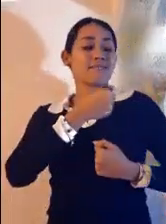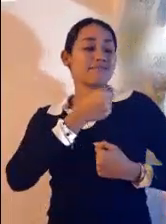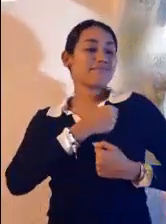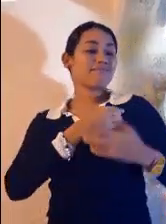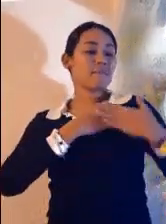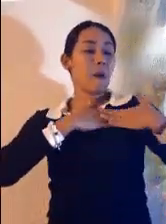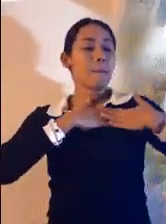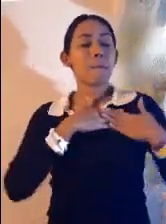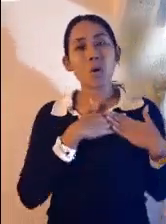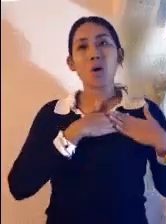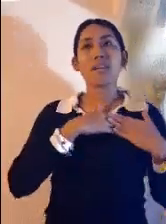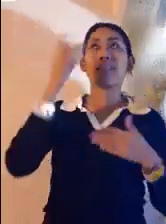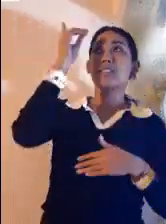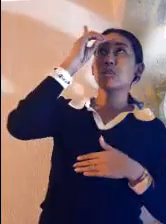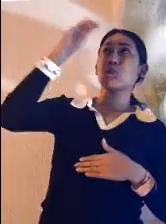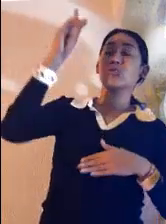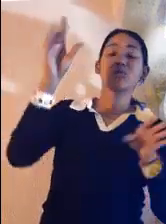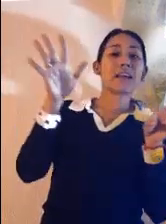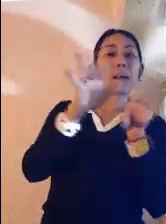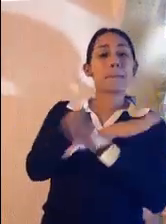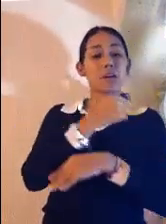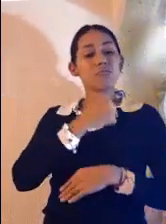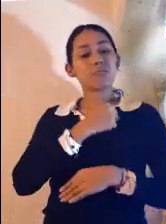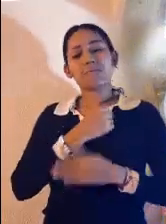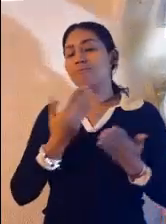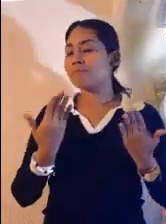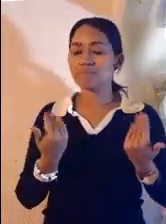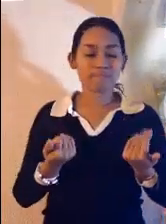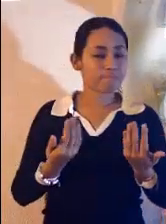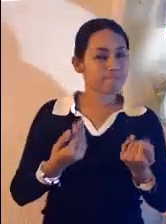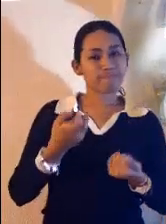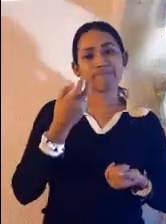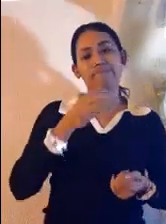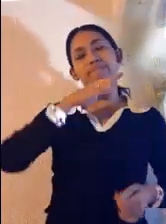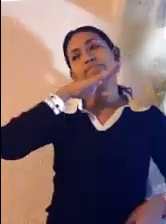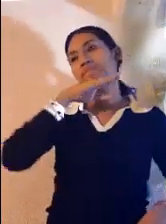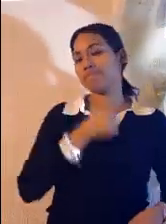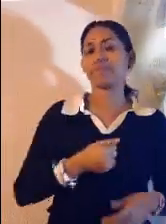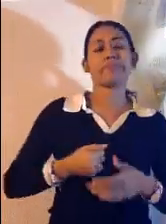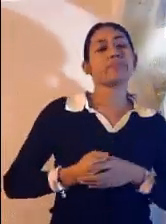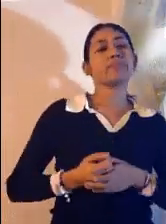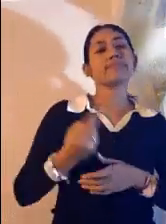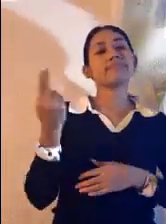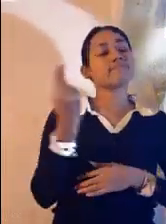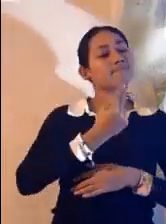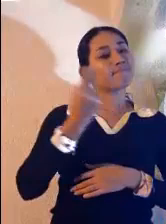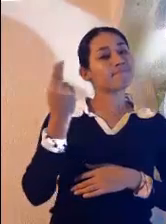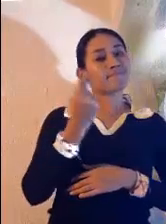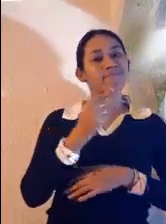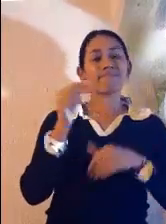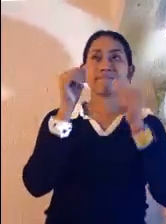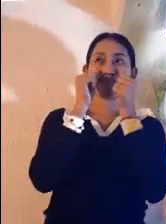nosotros la necesidad de conversión. Es urgente que escuchemos